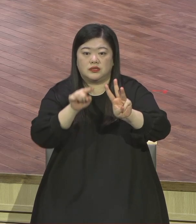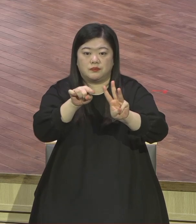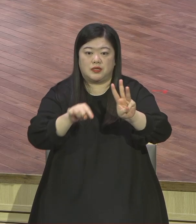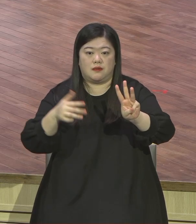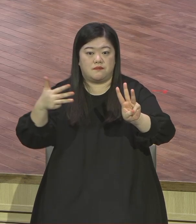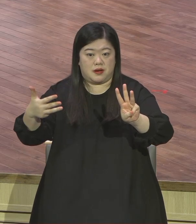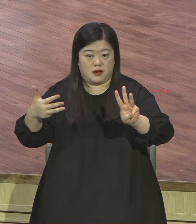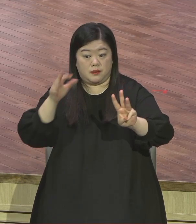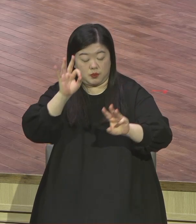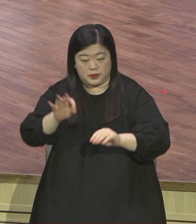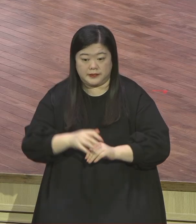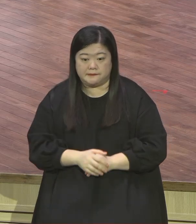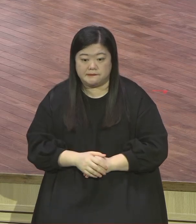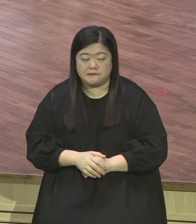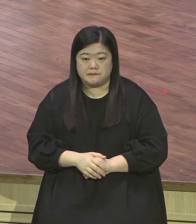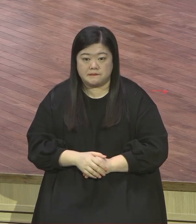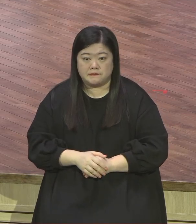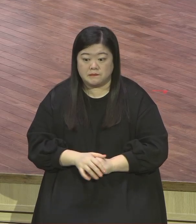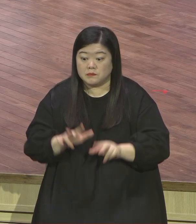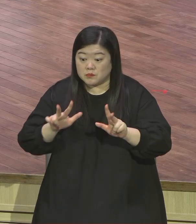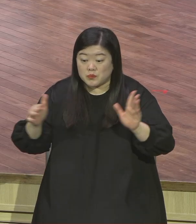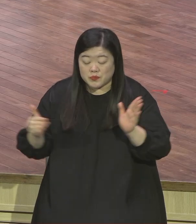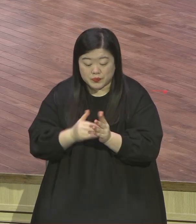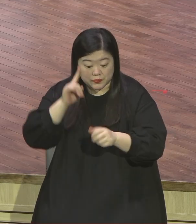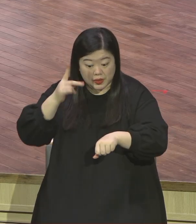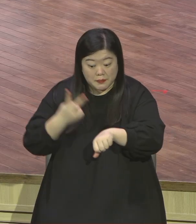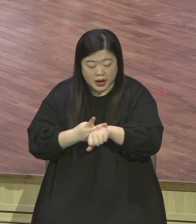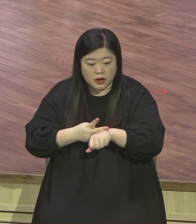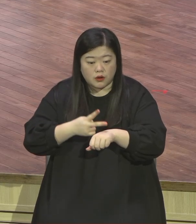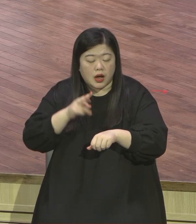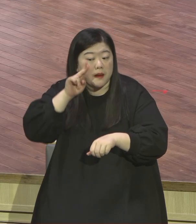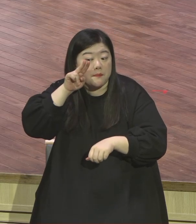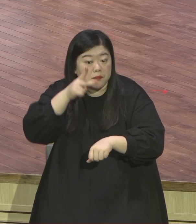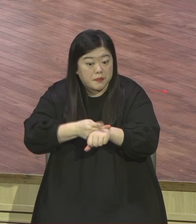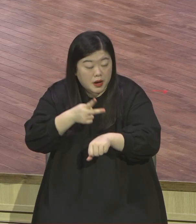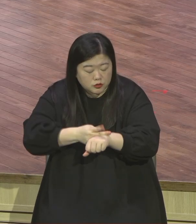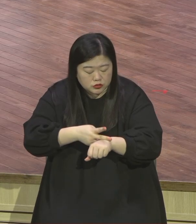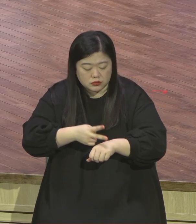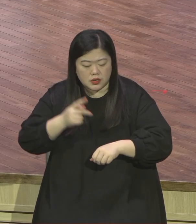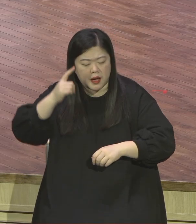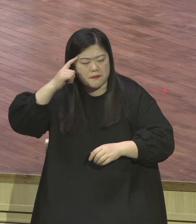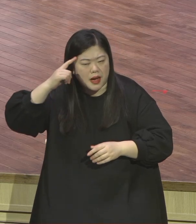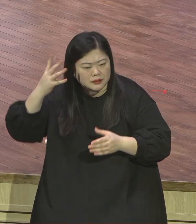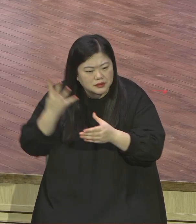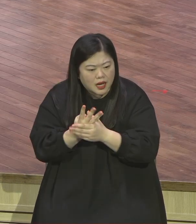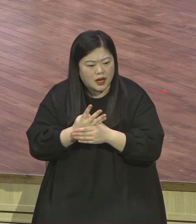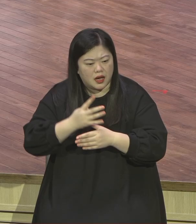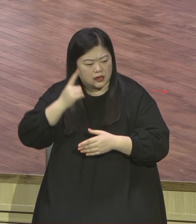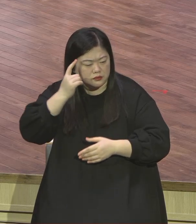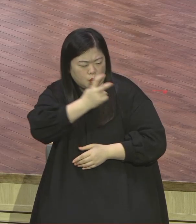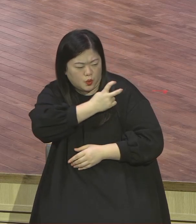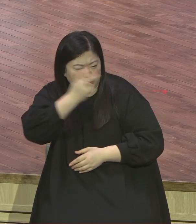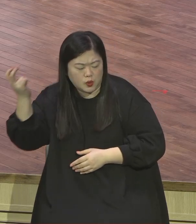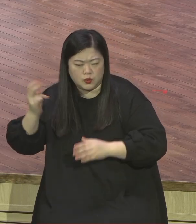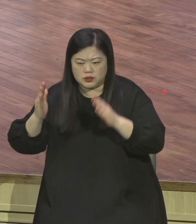자신에게 유익하던 거 다 해로여기고 다 해로여기고 유익하던 거 다 해로여기고 뭐라고 하죠